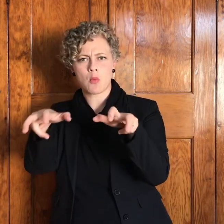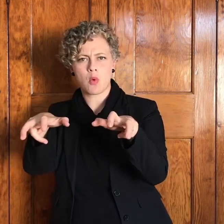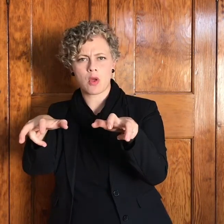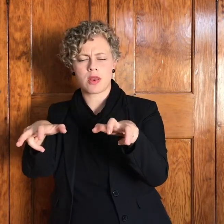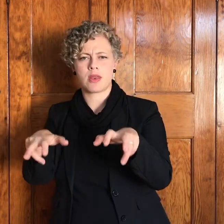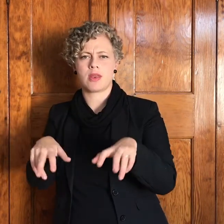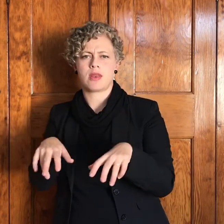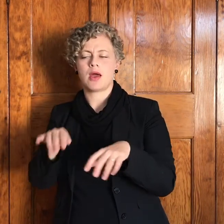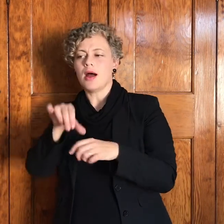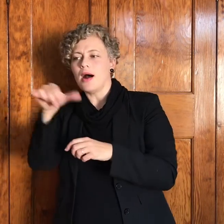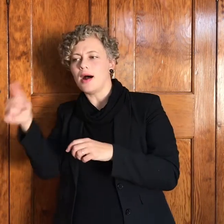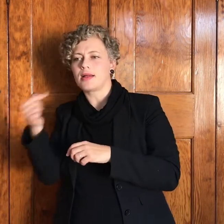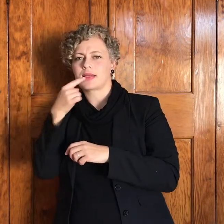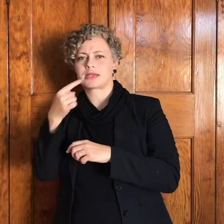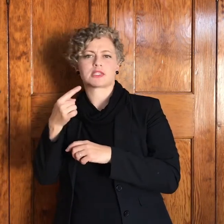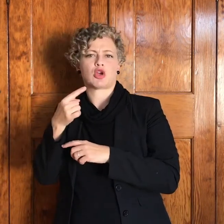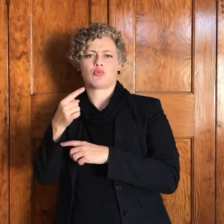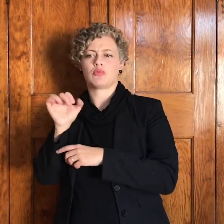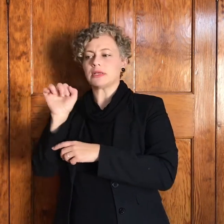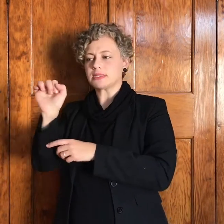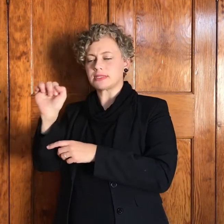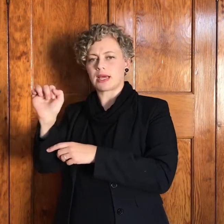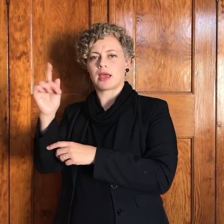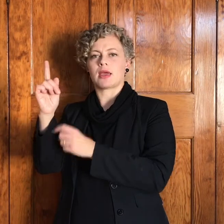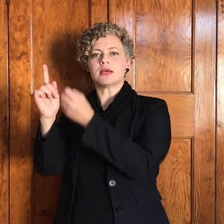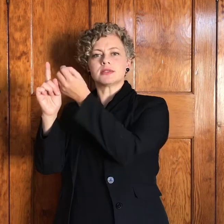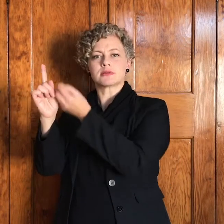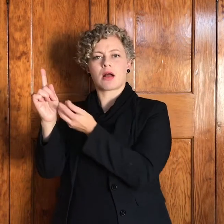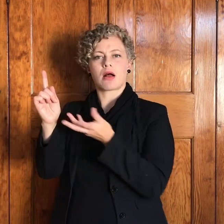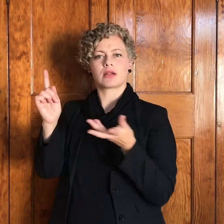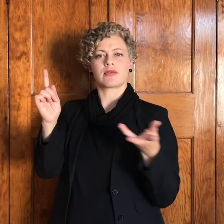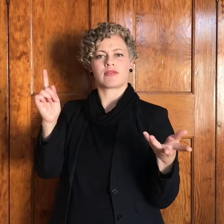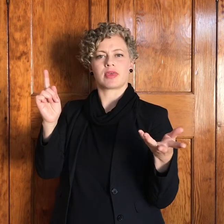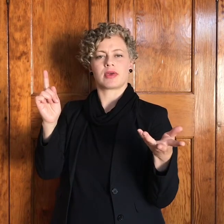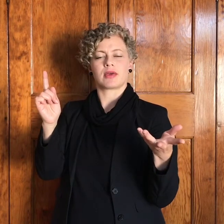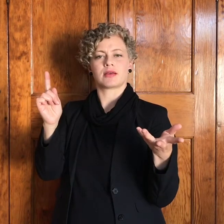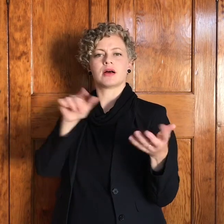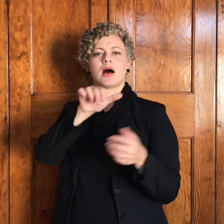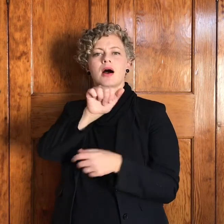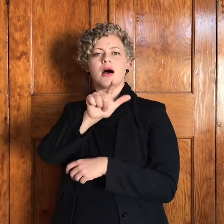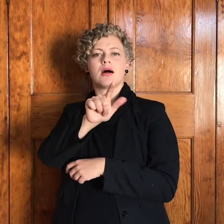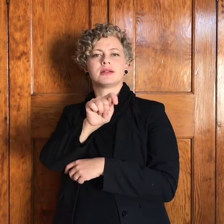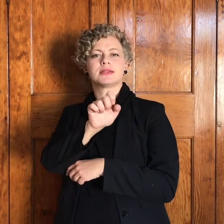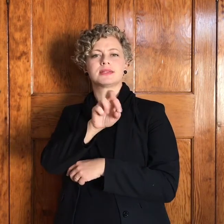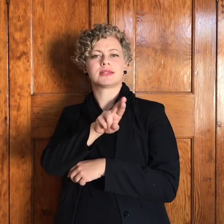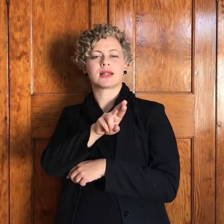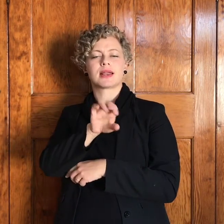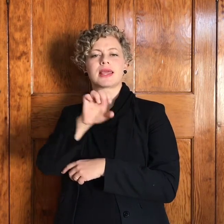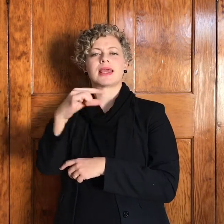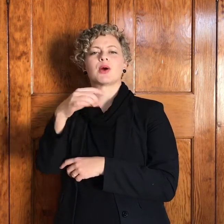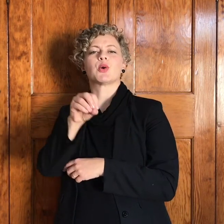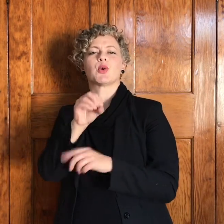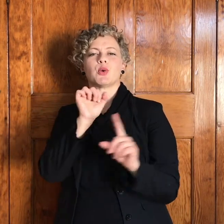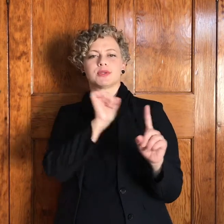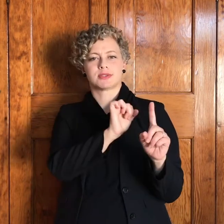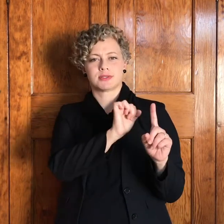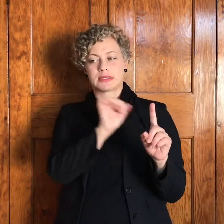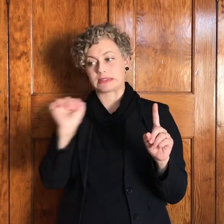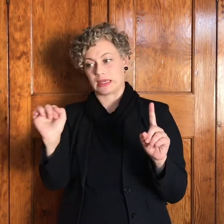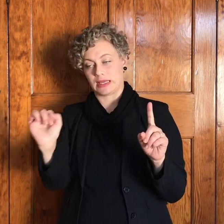skade weer met sy alter ego en hy kryde daaruit dat hierdie man precies so sterk is as hy die